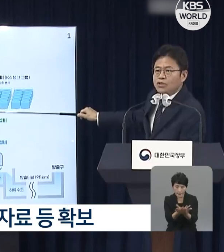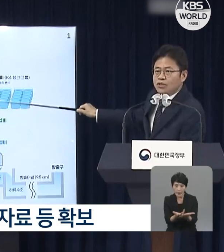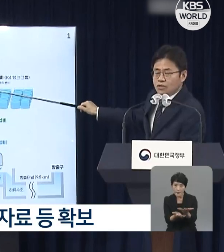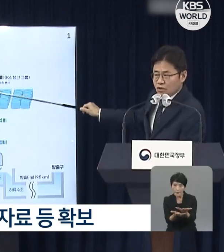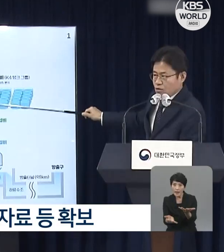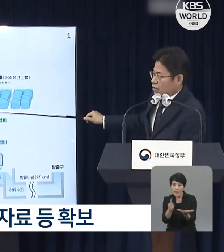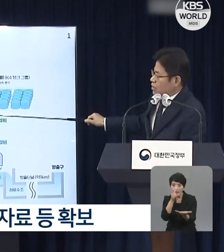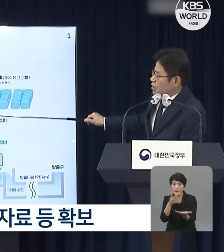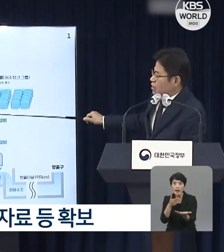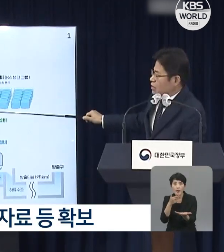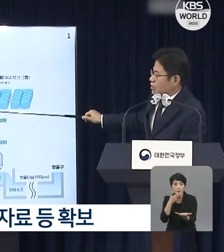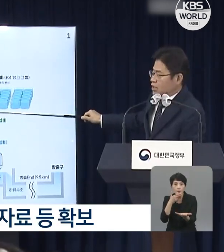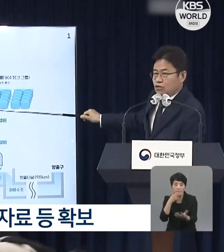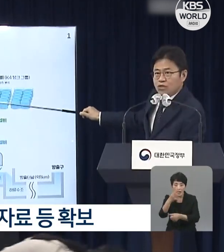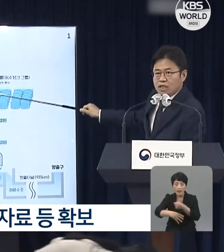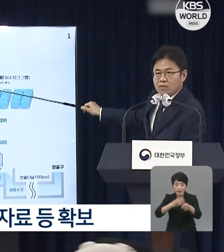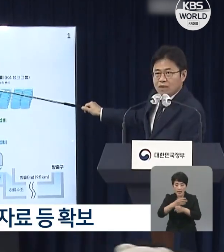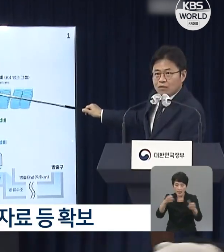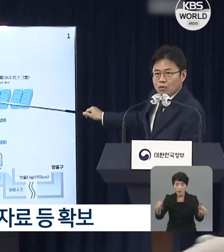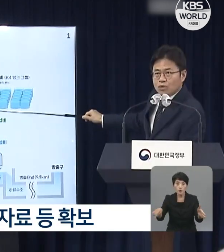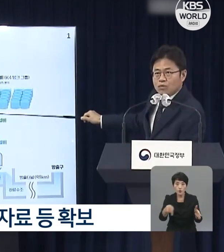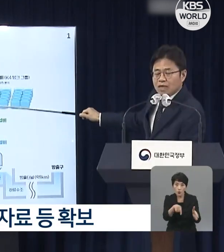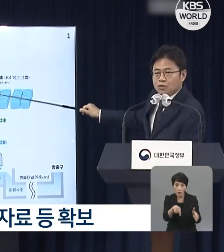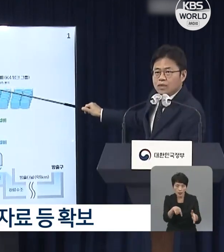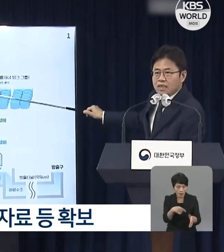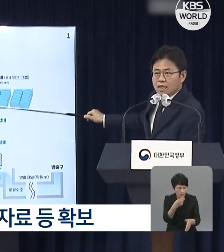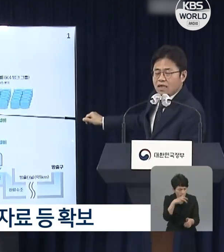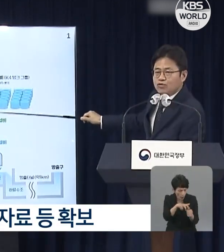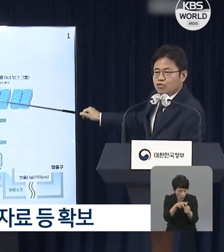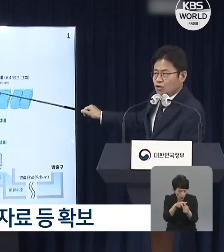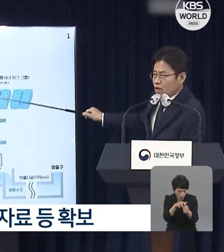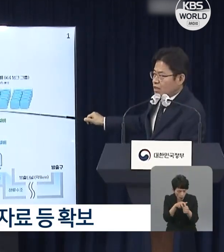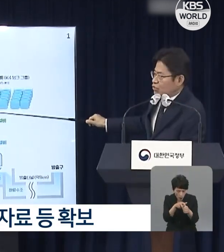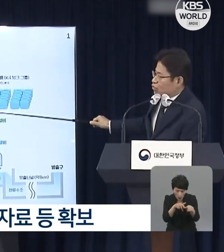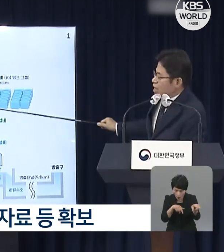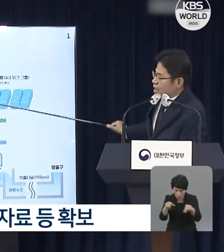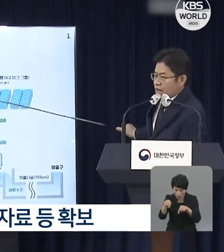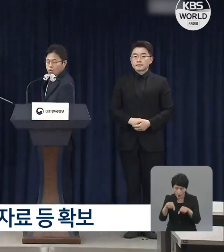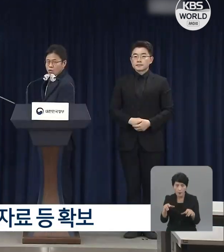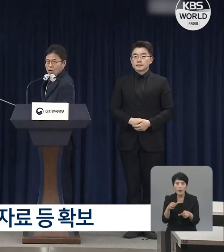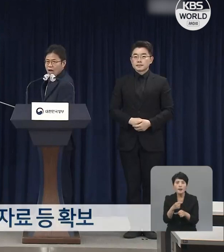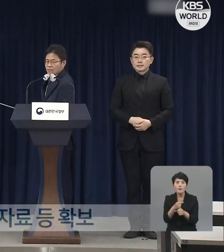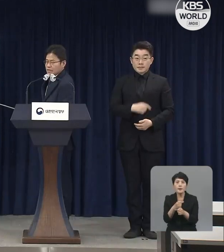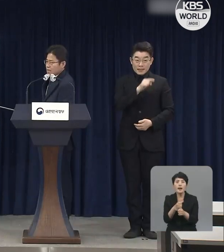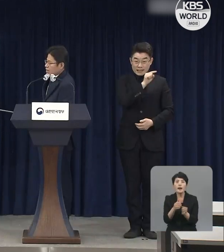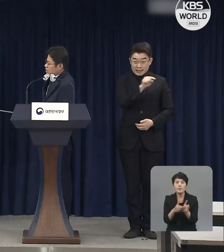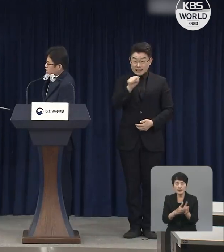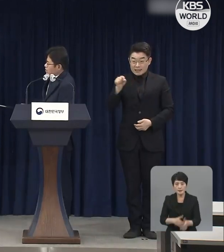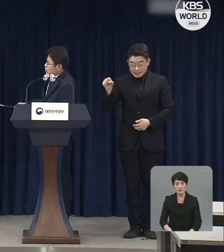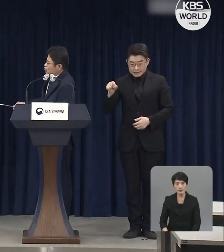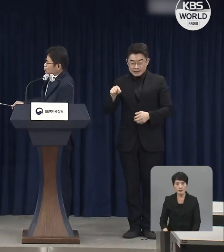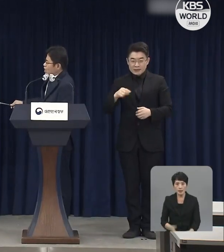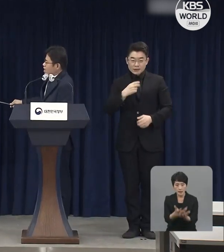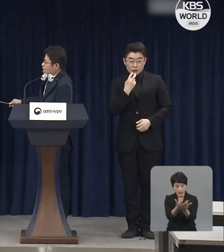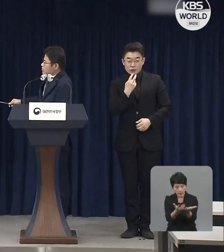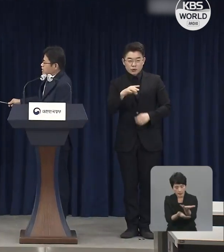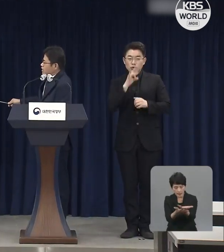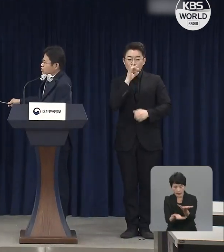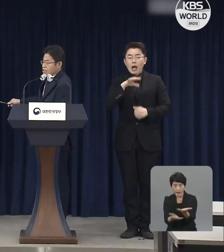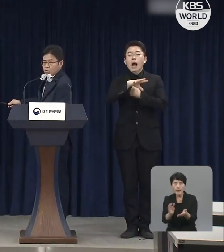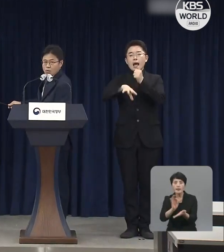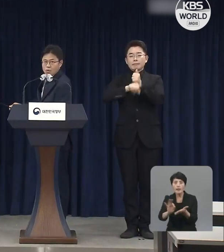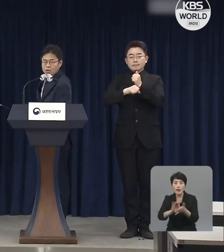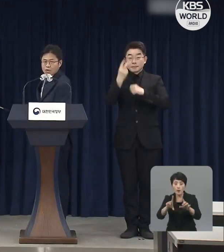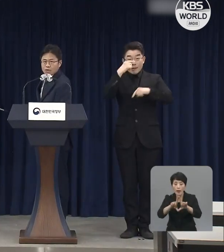đối với nước thải nhiễm xạ từ công ty điện lực Tokyo, TEPCO. Trường đoàn thanh sát Yukuki trong buổi họp báo cùng ngày tại Seoul